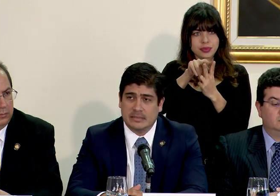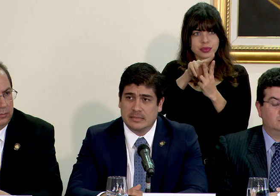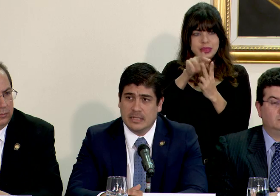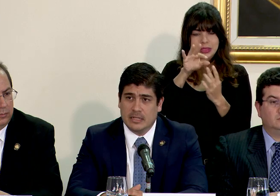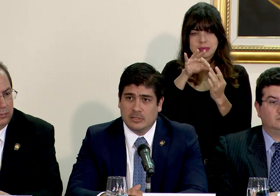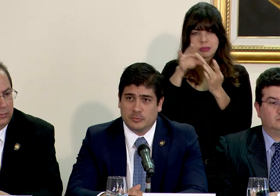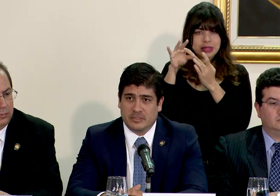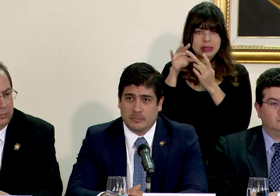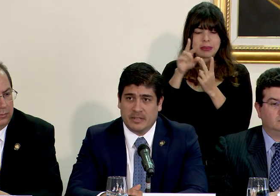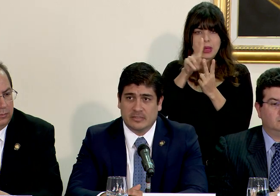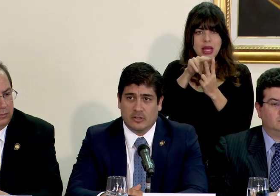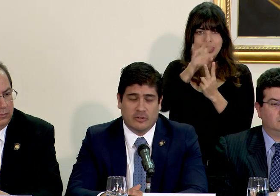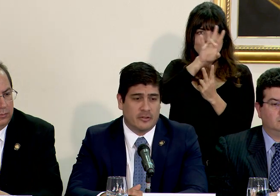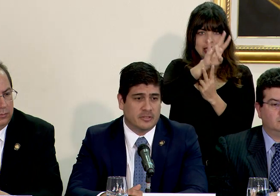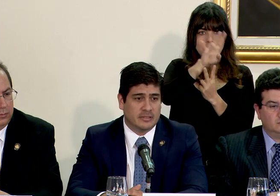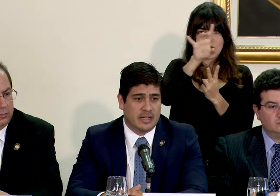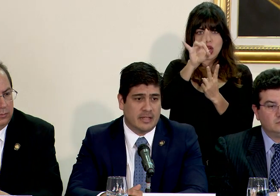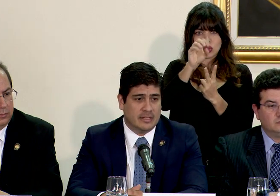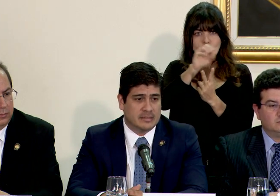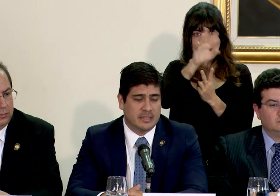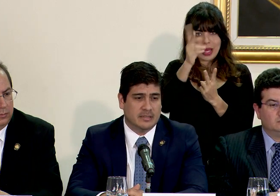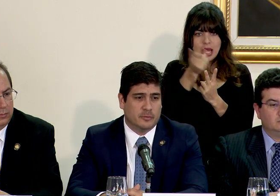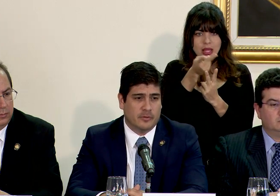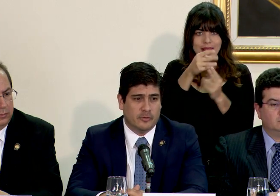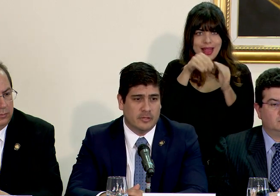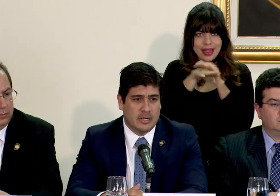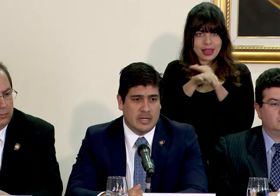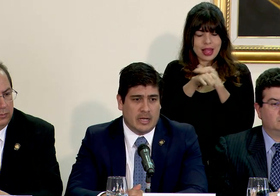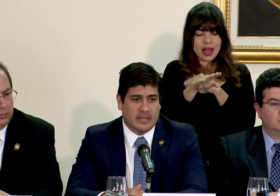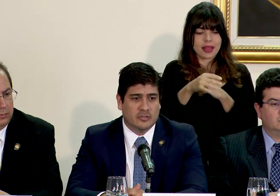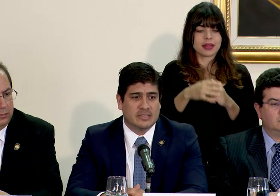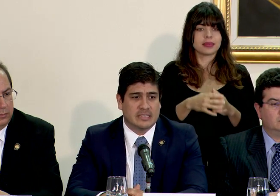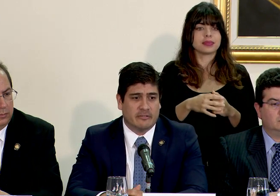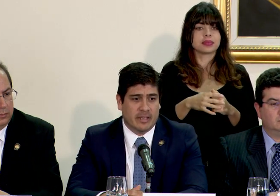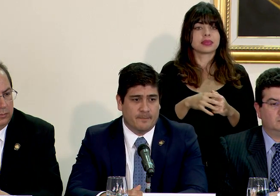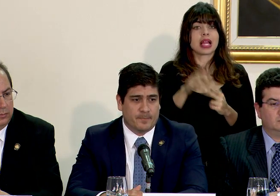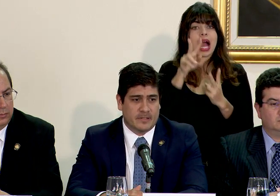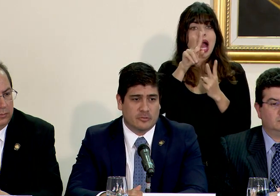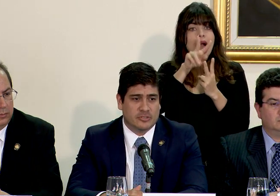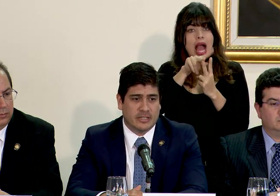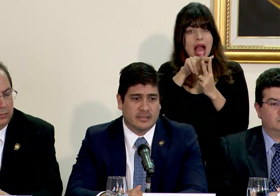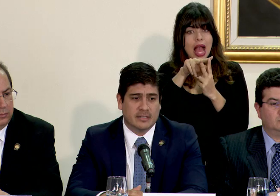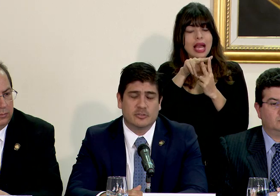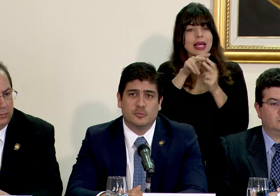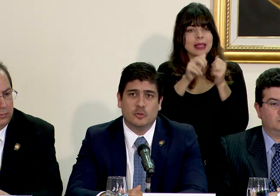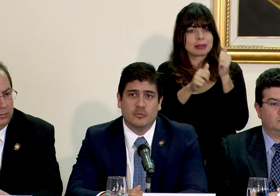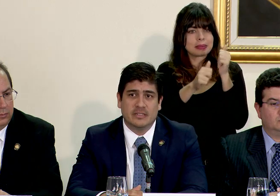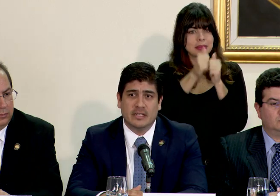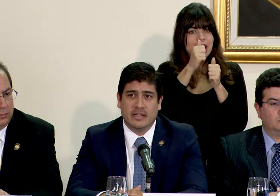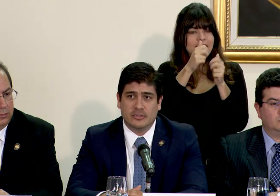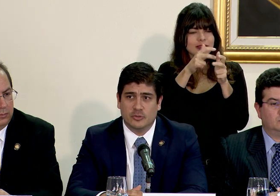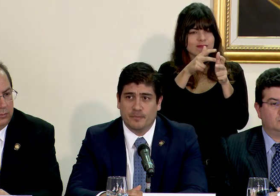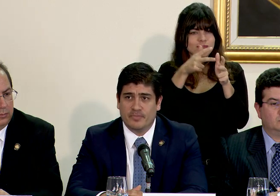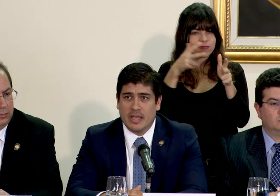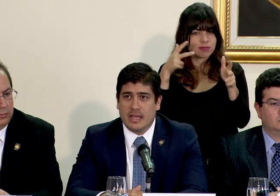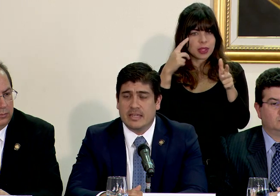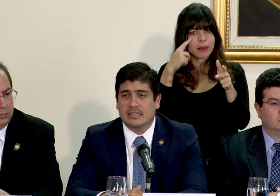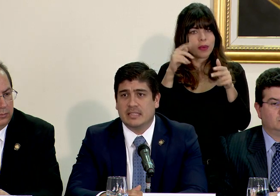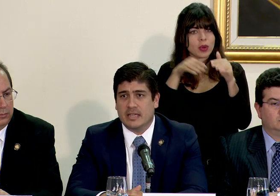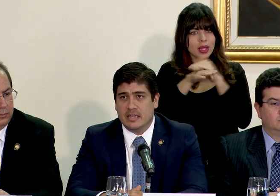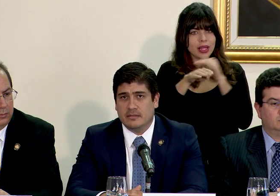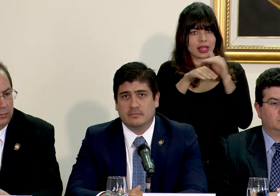principales horarios de entrada. La siguiente, por favor. Ahí donde se ve, se concentran estos volúmenes de ingreso